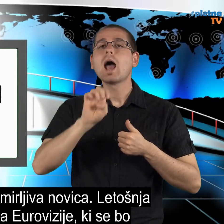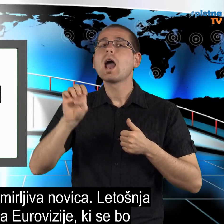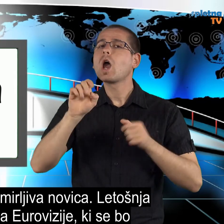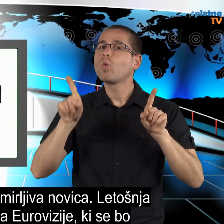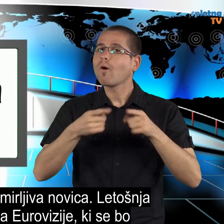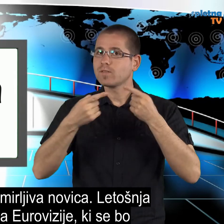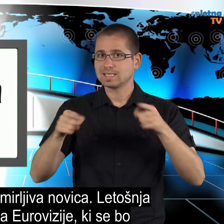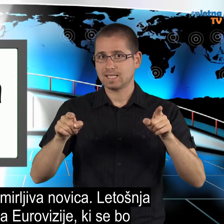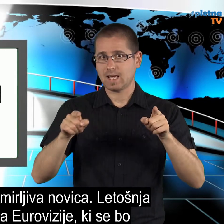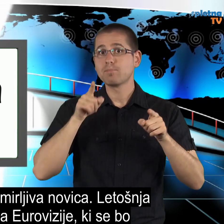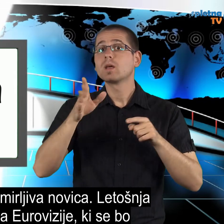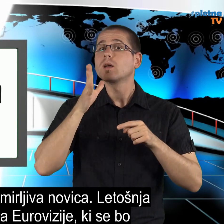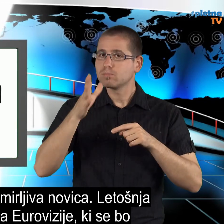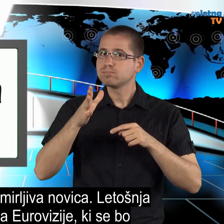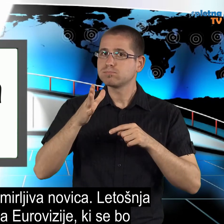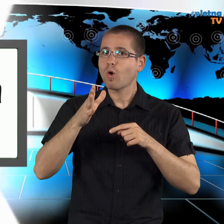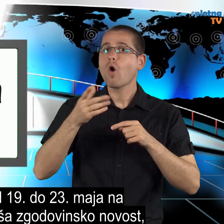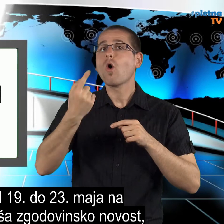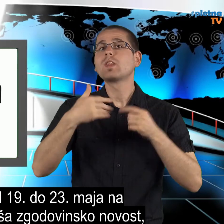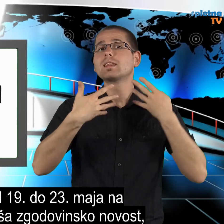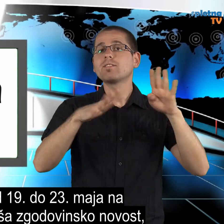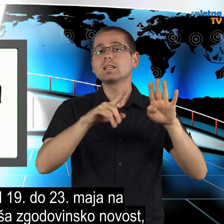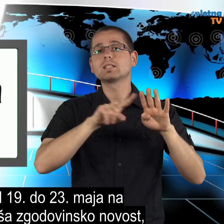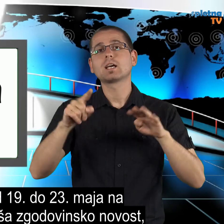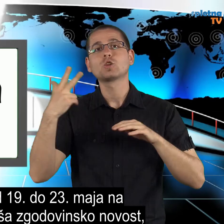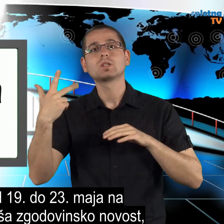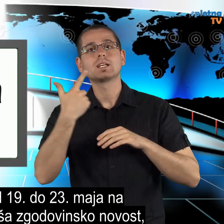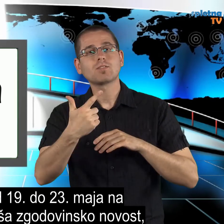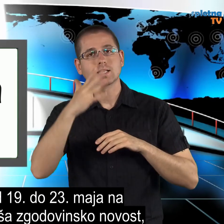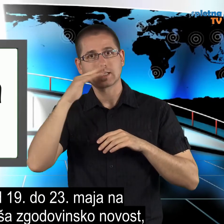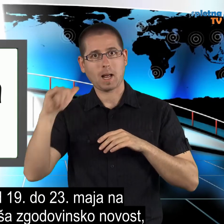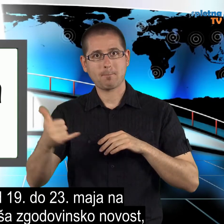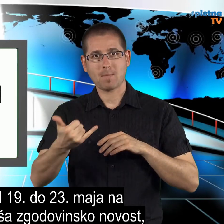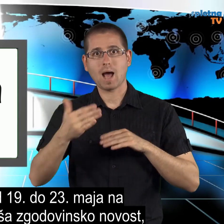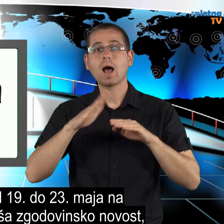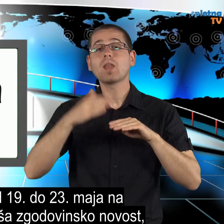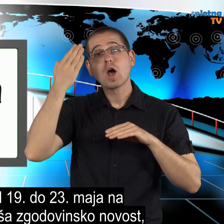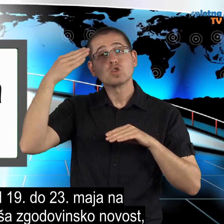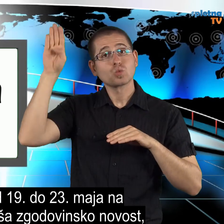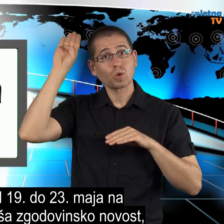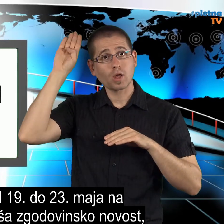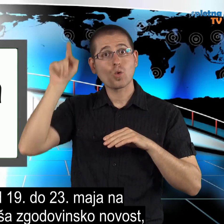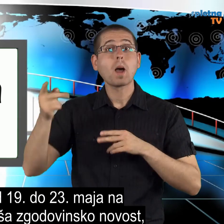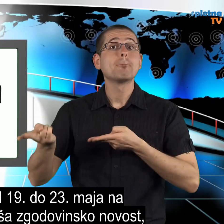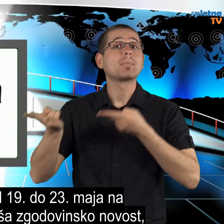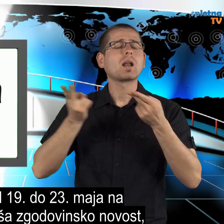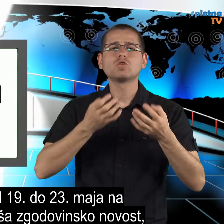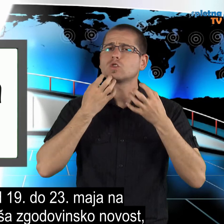Eurovizije, ki se bo odvijala od 19. do 23. maja na Dunaju, prinaša zgodovinsko